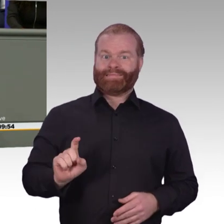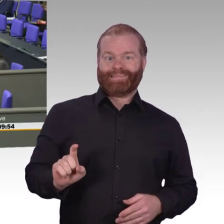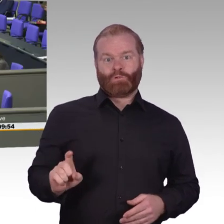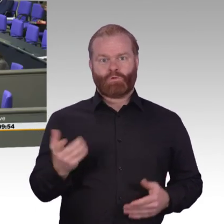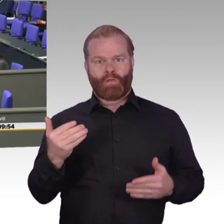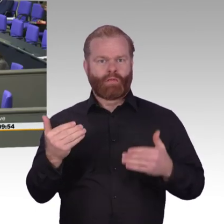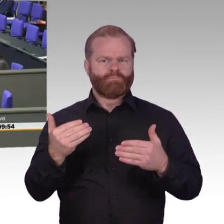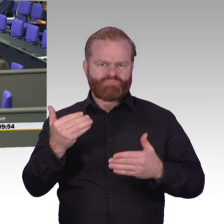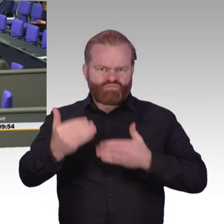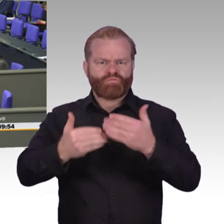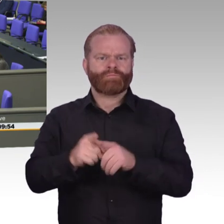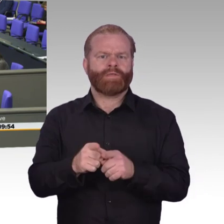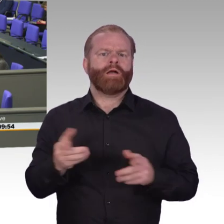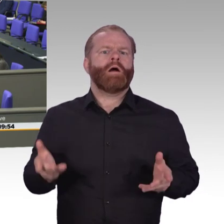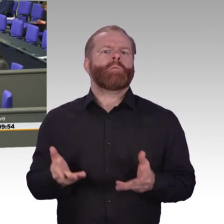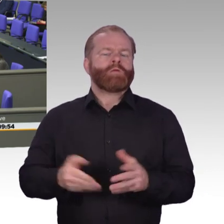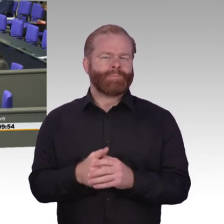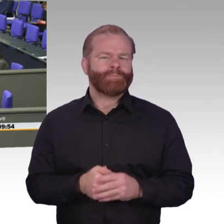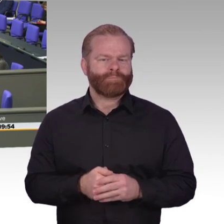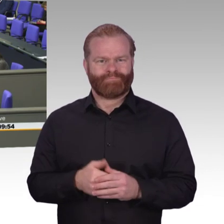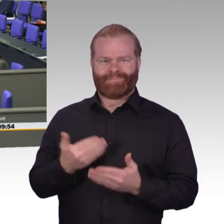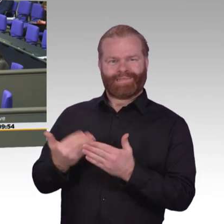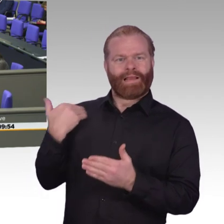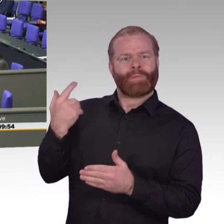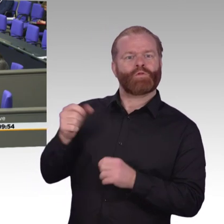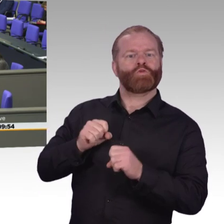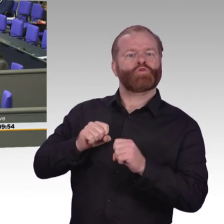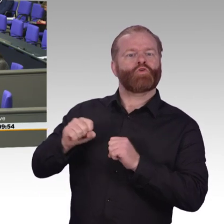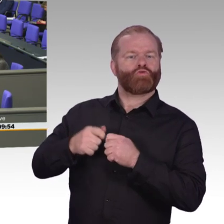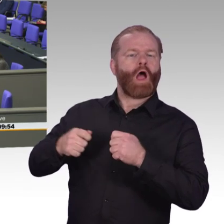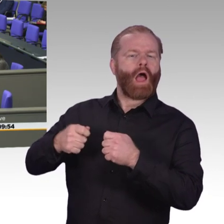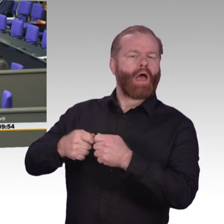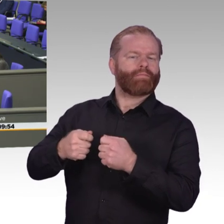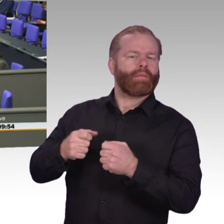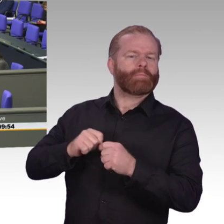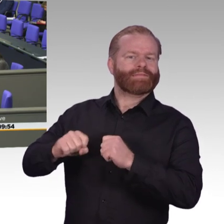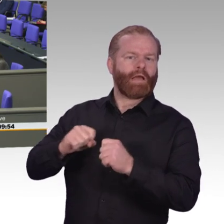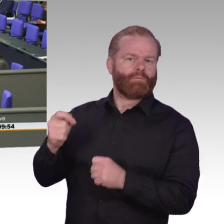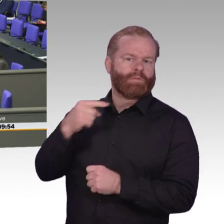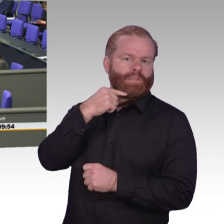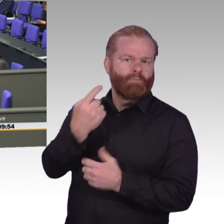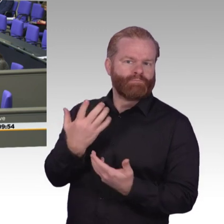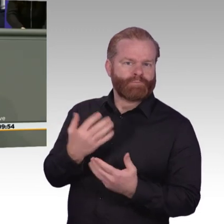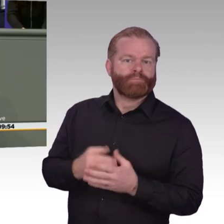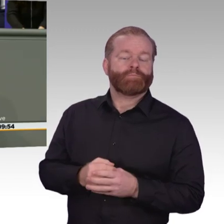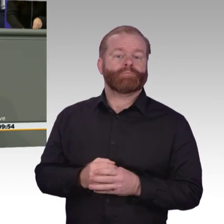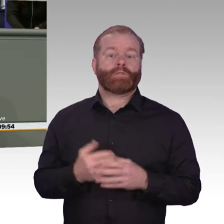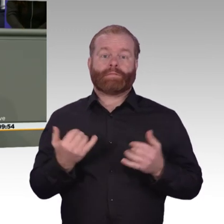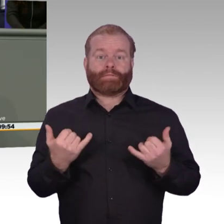und viele sagen das auch, es gibt einen Mangel an Kompetenz und Erkennungsbewusstsein in der Bundesregierung. Ich glaube, und es ist heute wieder